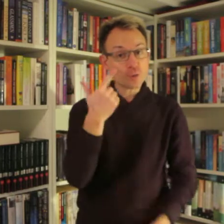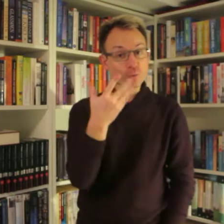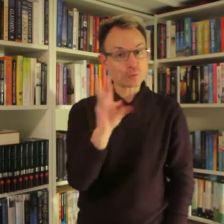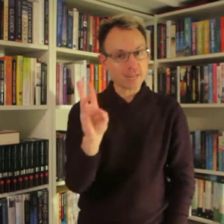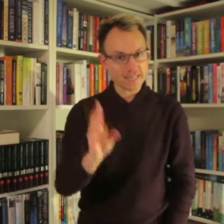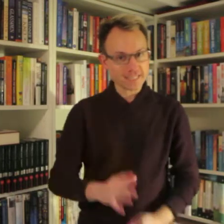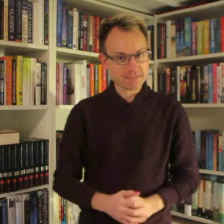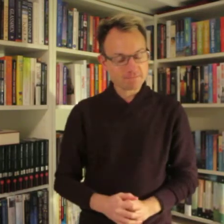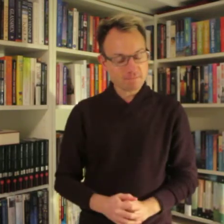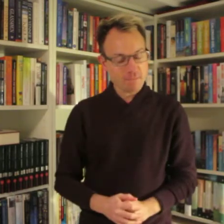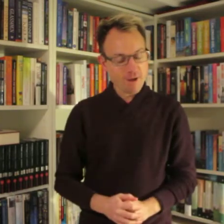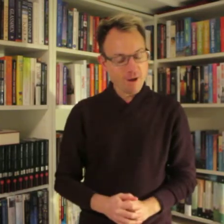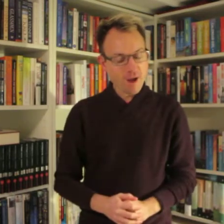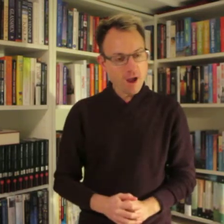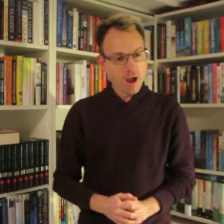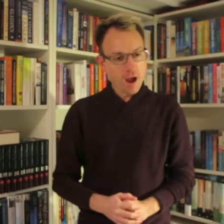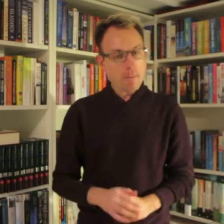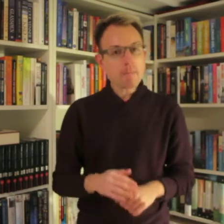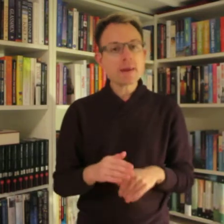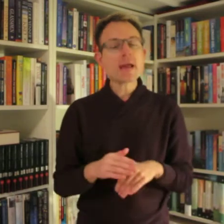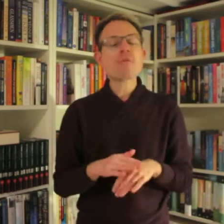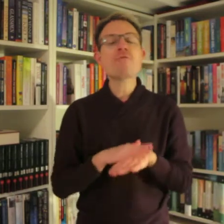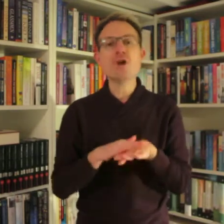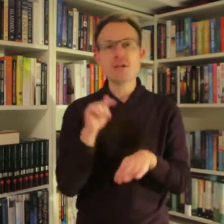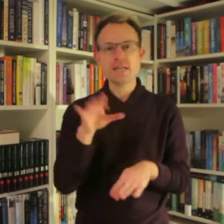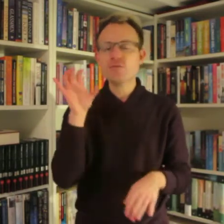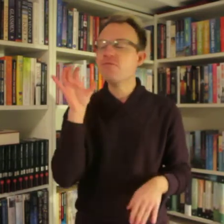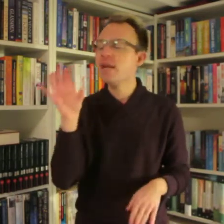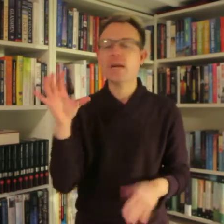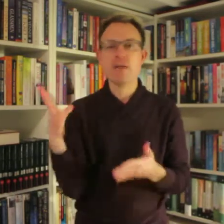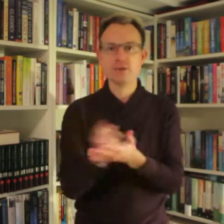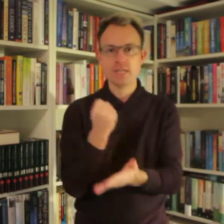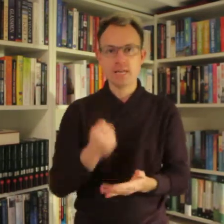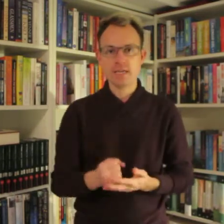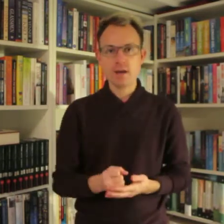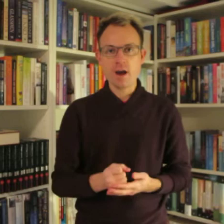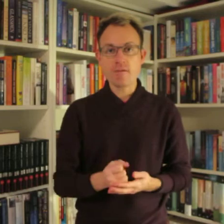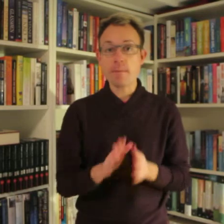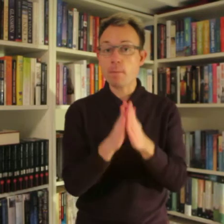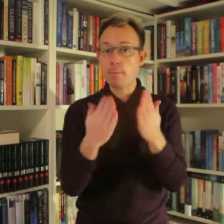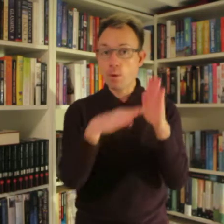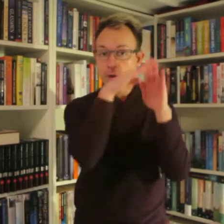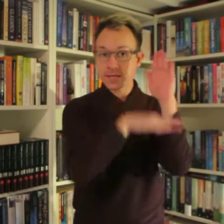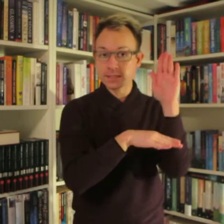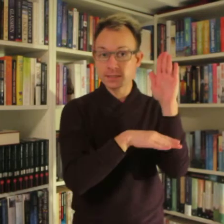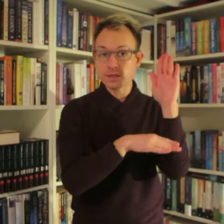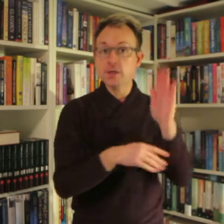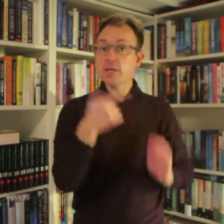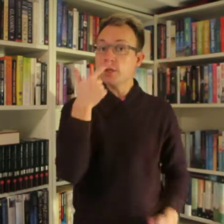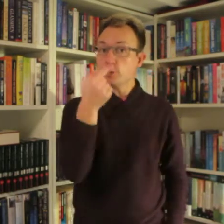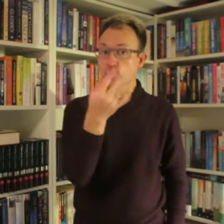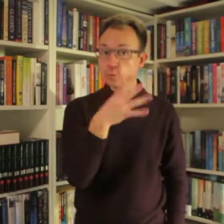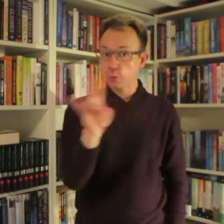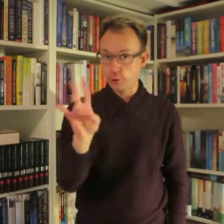2016. Men jeg følte virkelig for sent at være på boglisten i 2017.